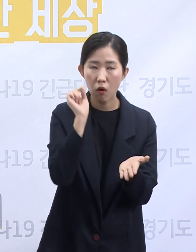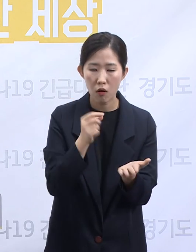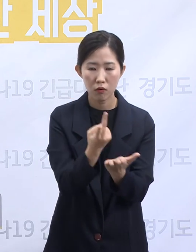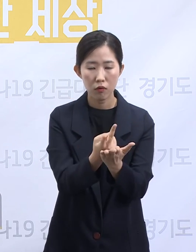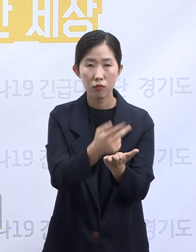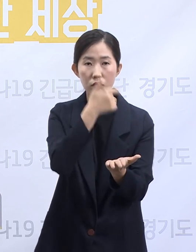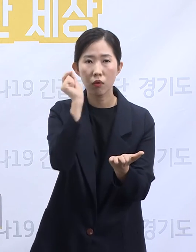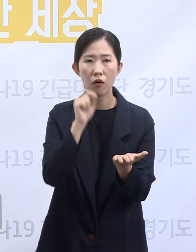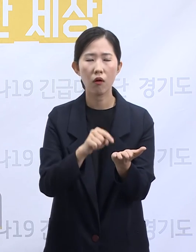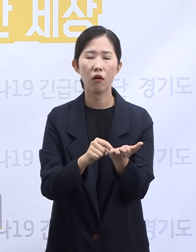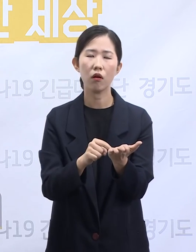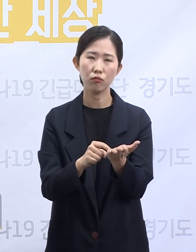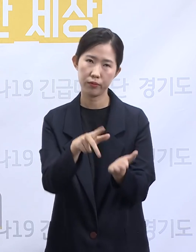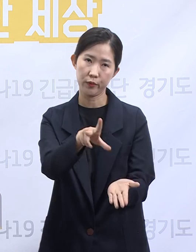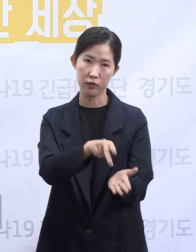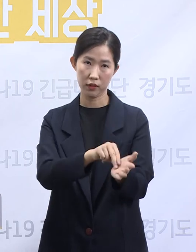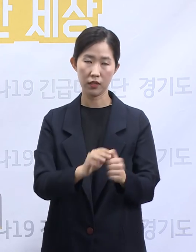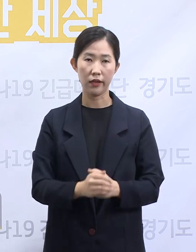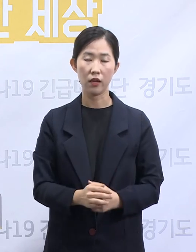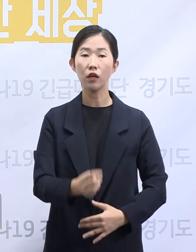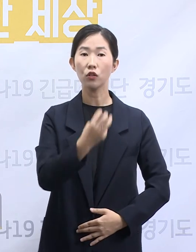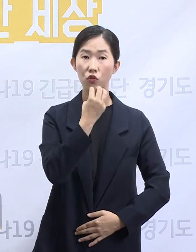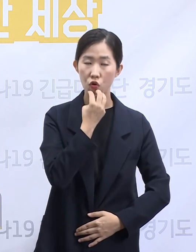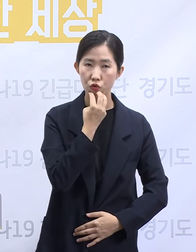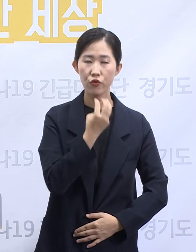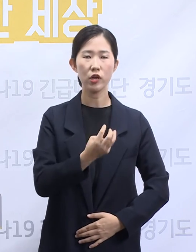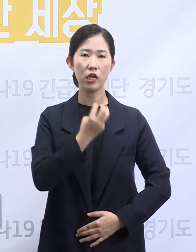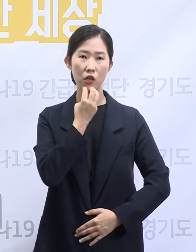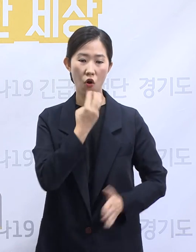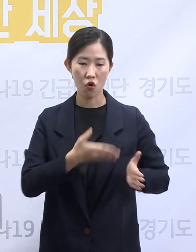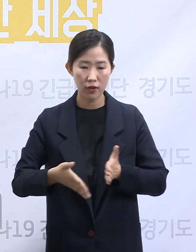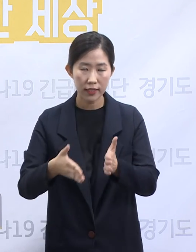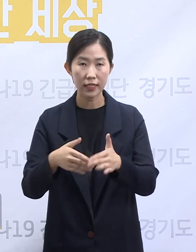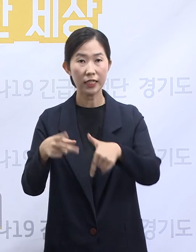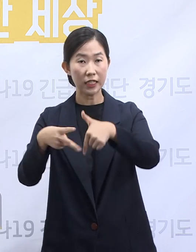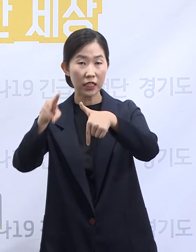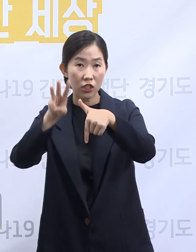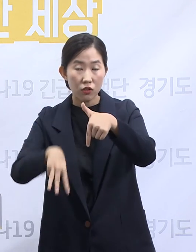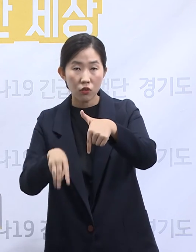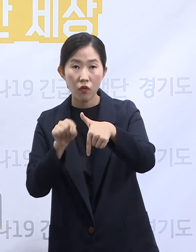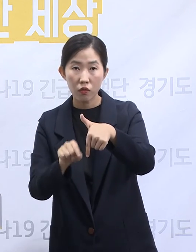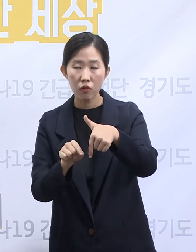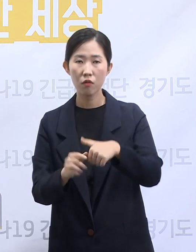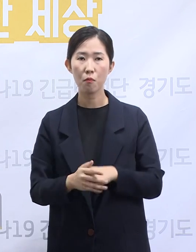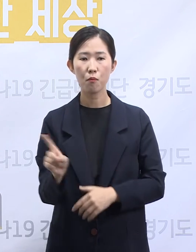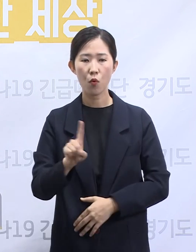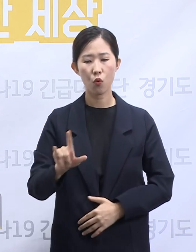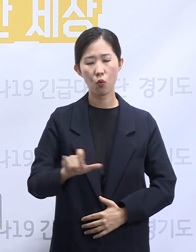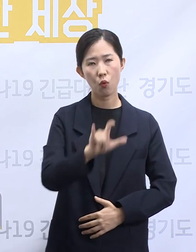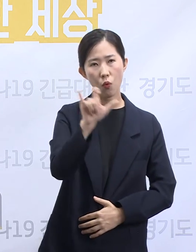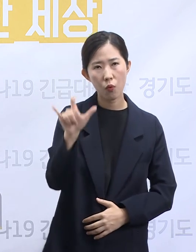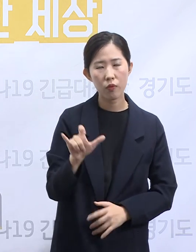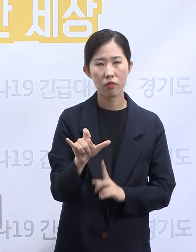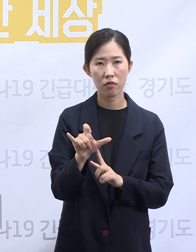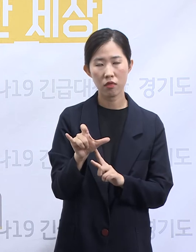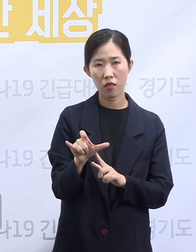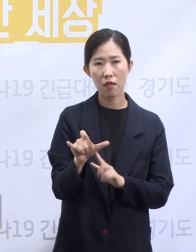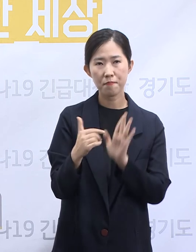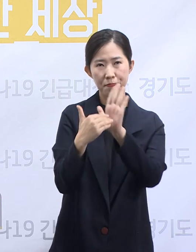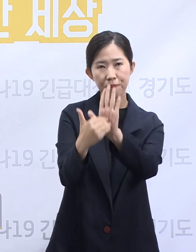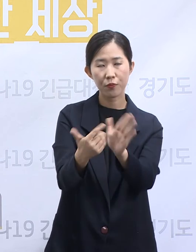같습니다. 서울과 경기, 인천 같은 수도권은 코로나19 유행 대응 특히